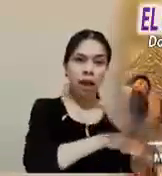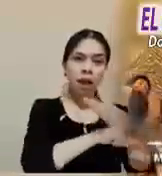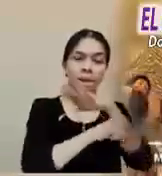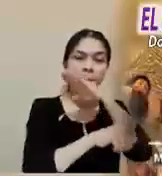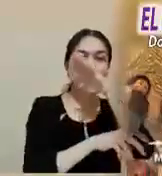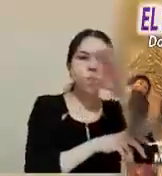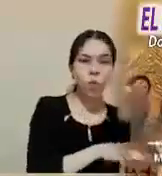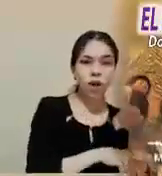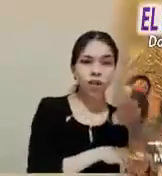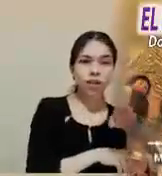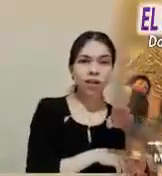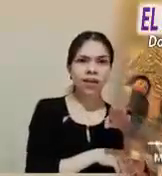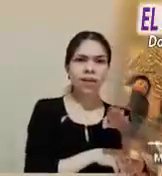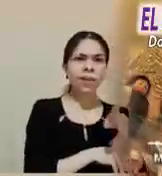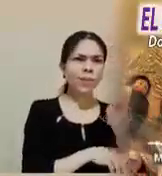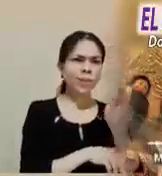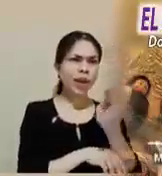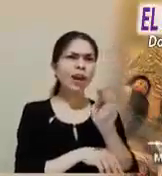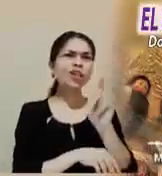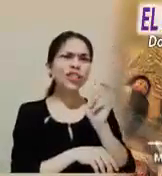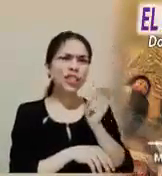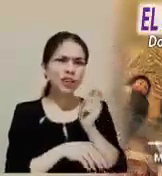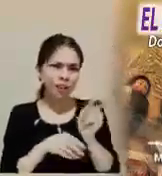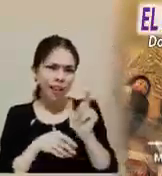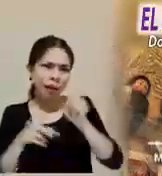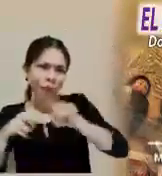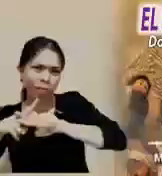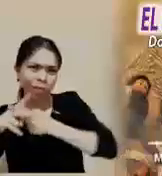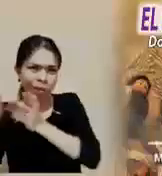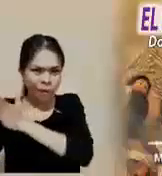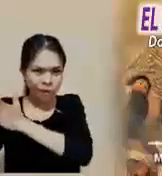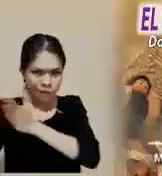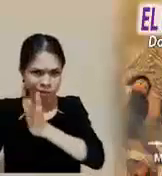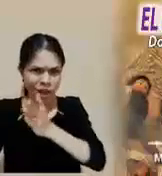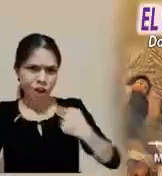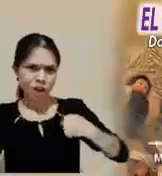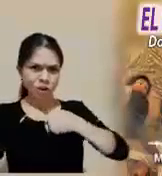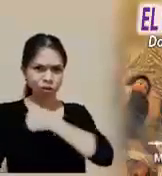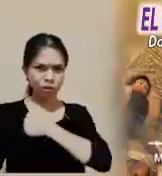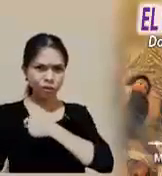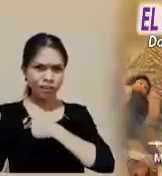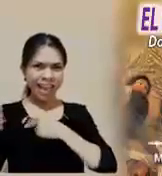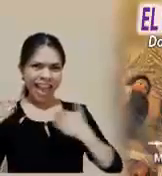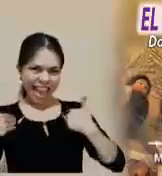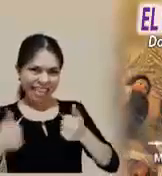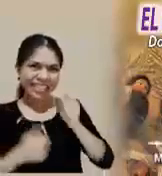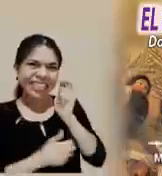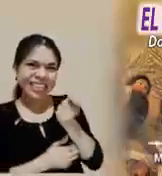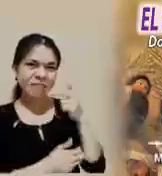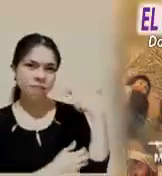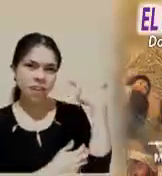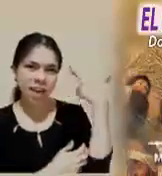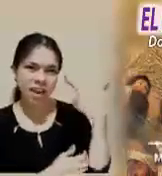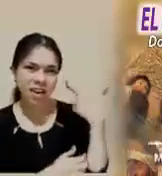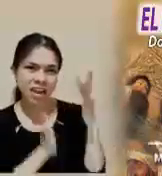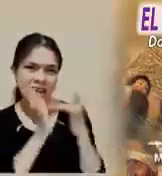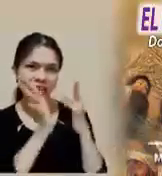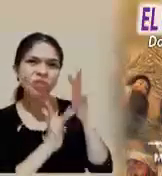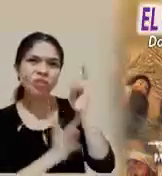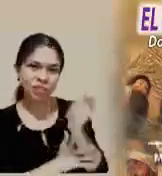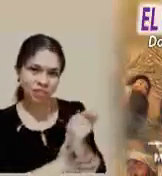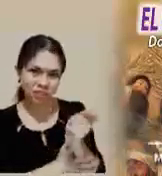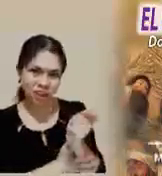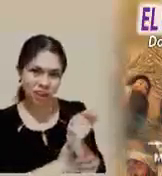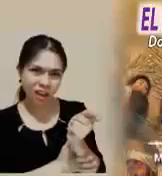¿Hemos entendido la realeza de Jesús? ¿No nos parecemos acaso aquella turba y aquellos